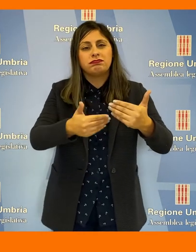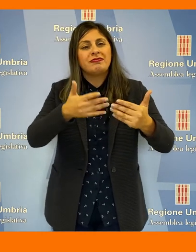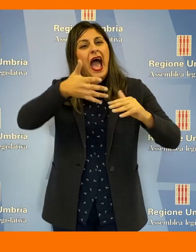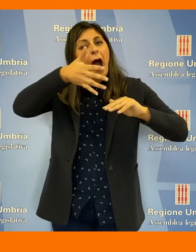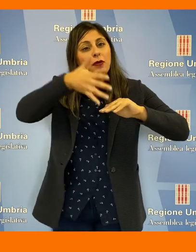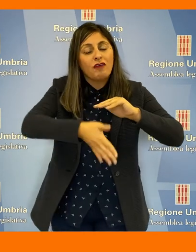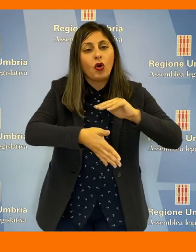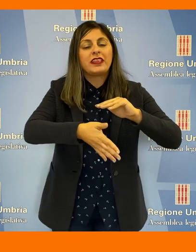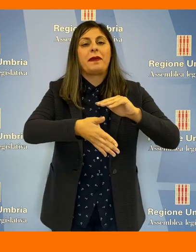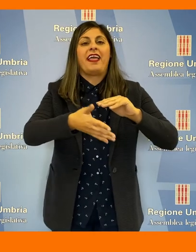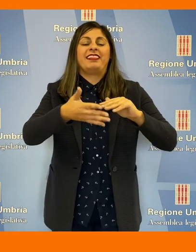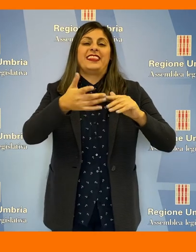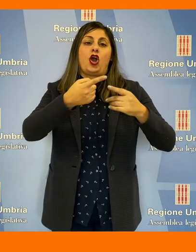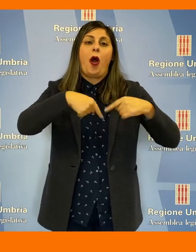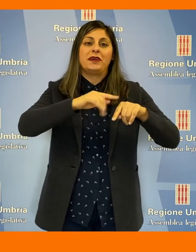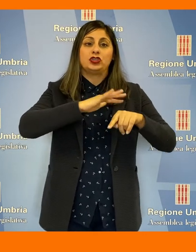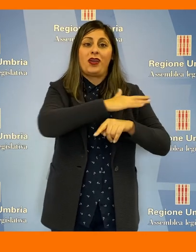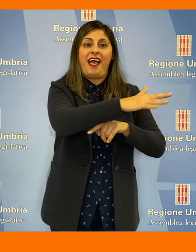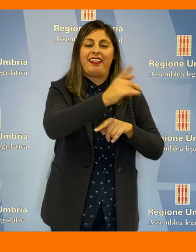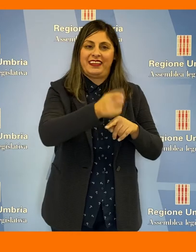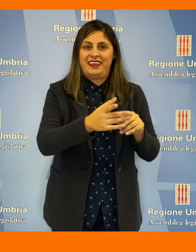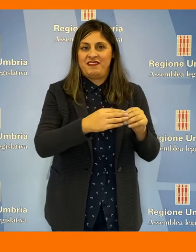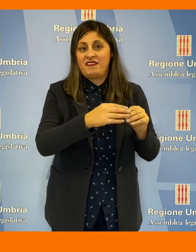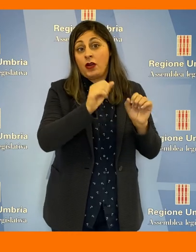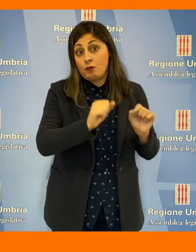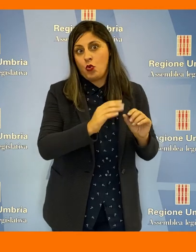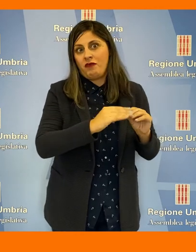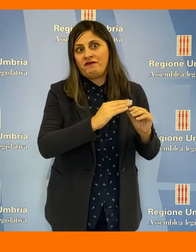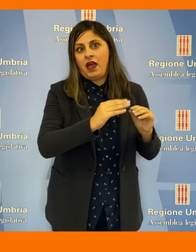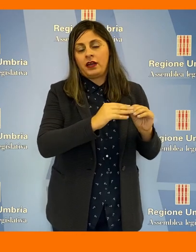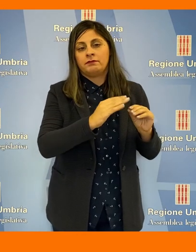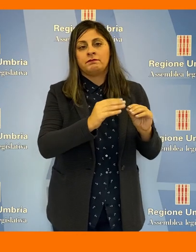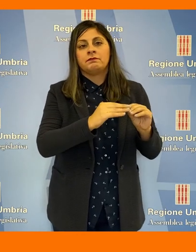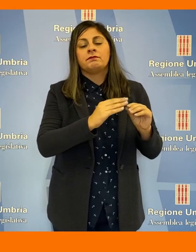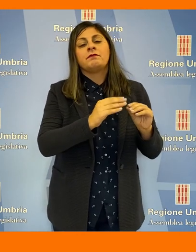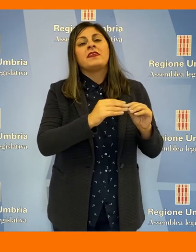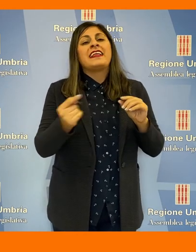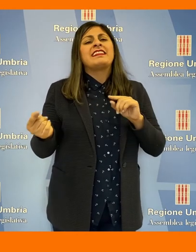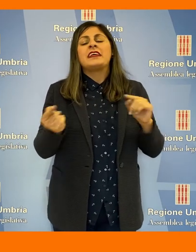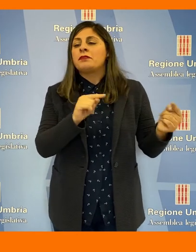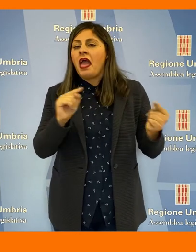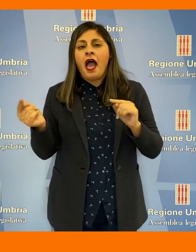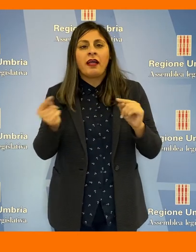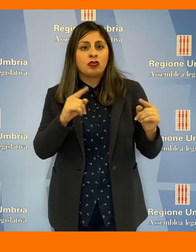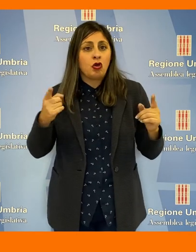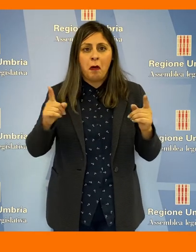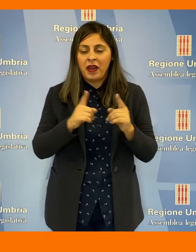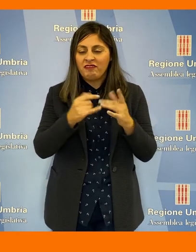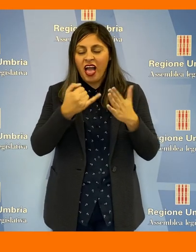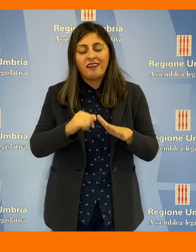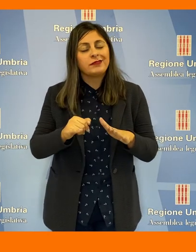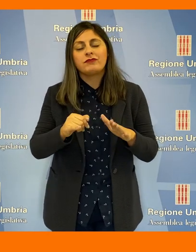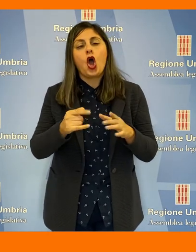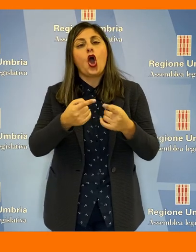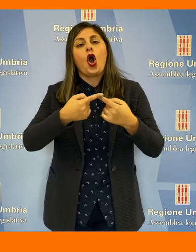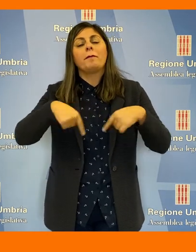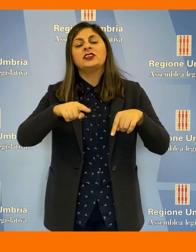agli approfondimenti che le altre commissioni potranno svolgere. Al termine di un breve dibattito, la commissione ha però espresso parere